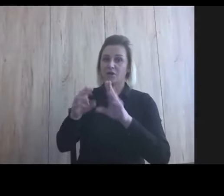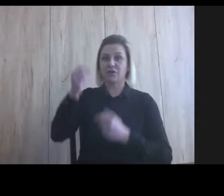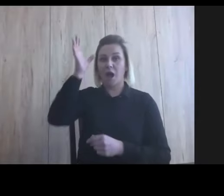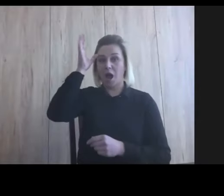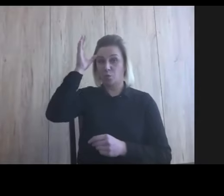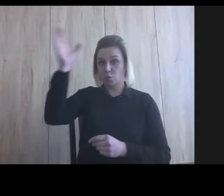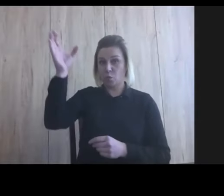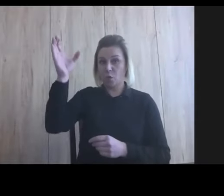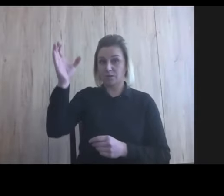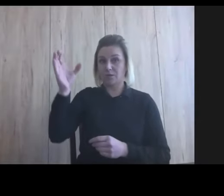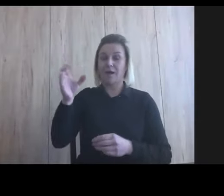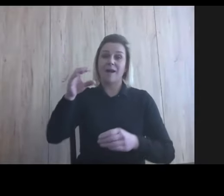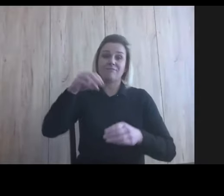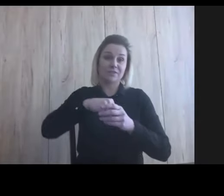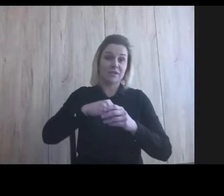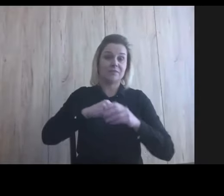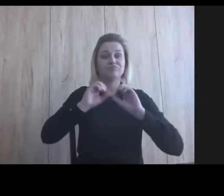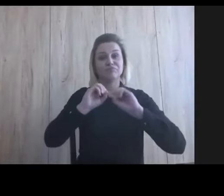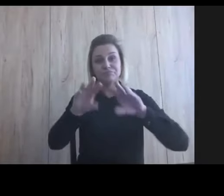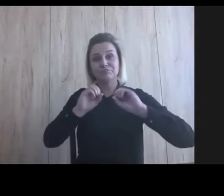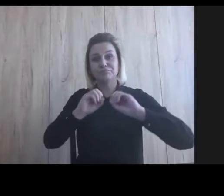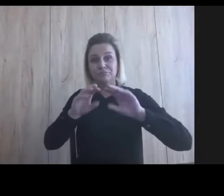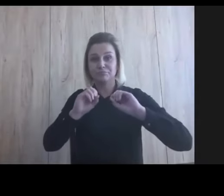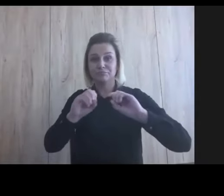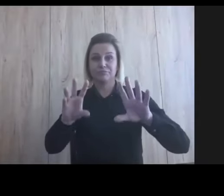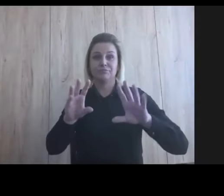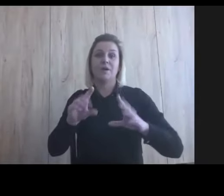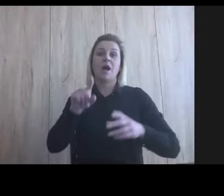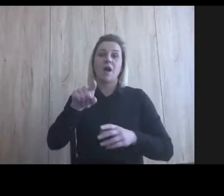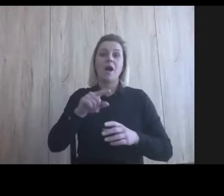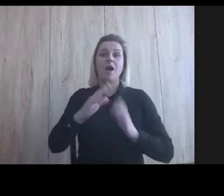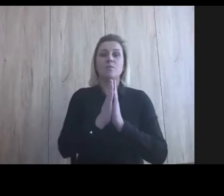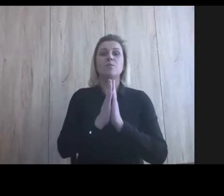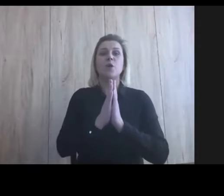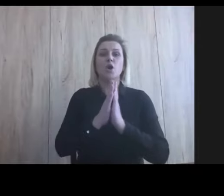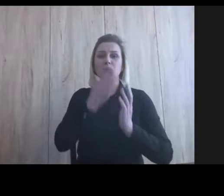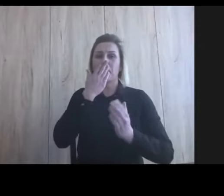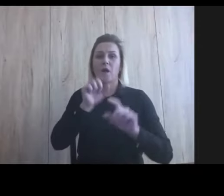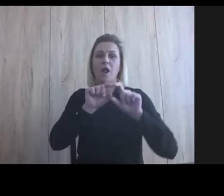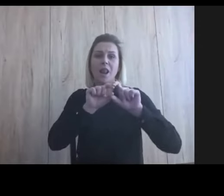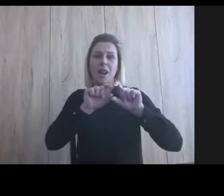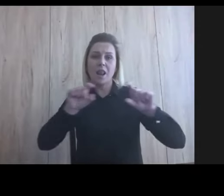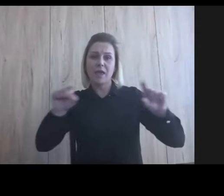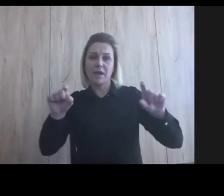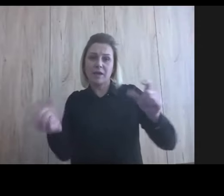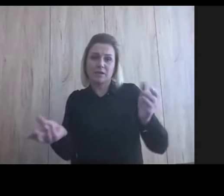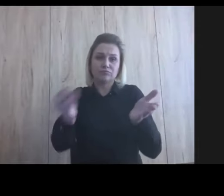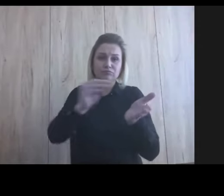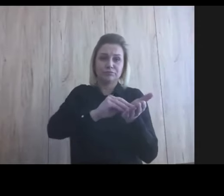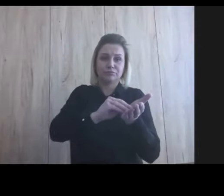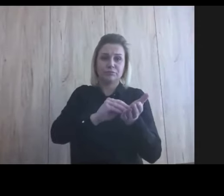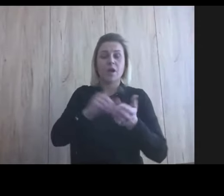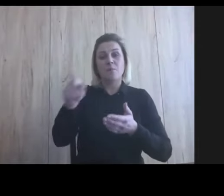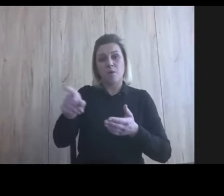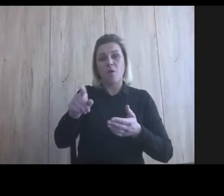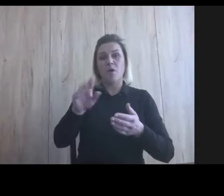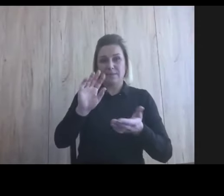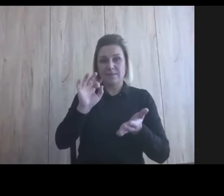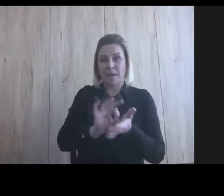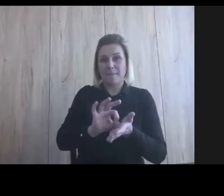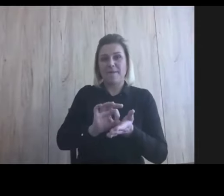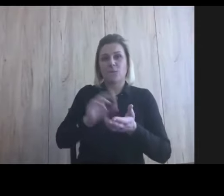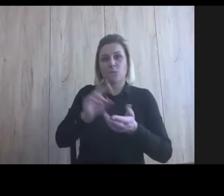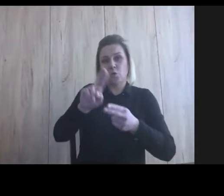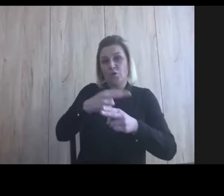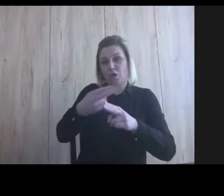powiedzą o nim więcej, może Olga wkryłaby się linka, myślę, że tutaj pewnie część uczestników, uczestniczek